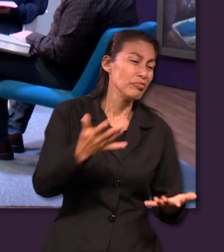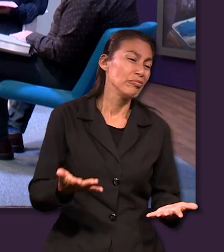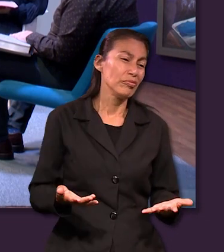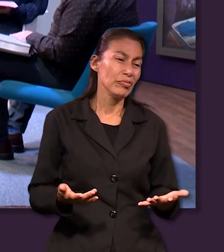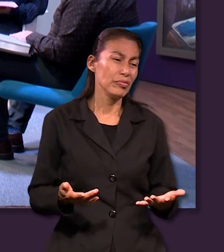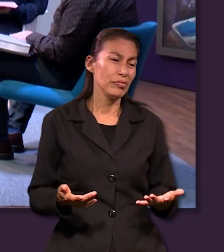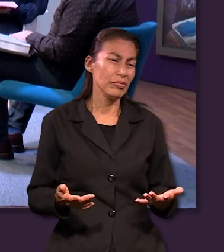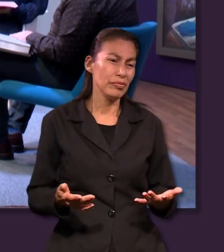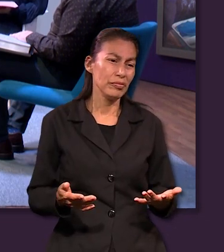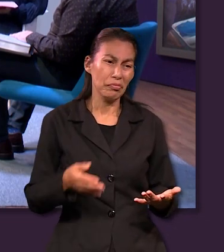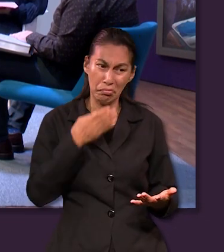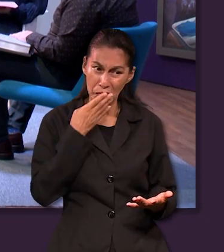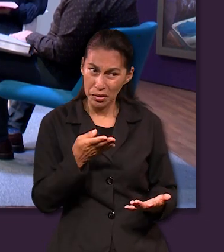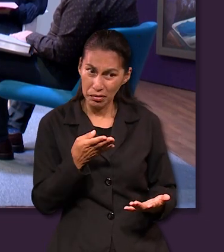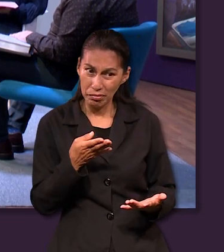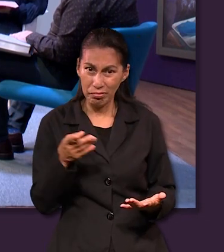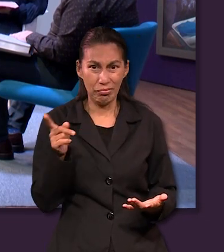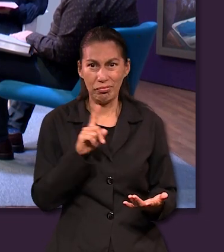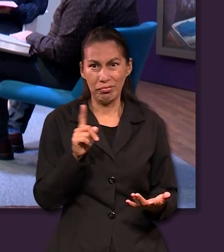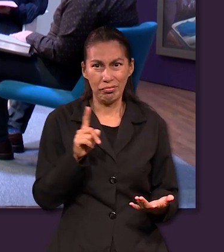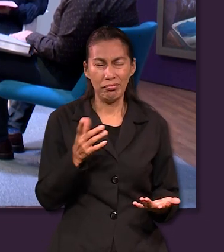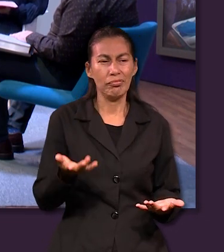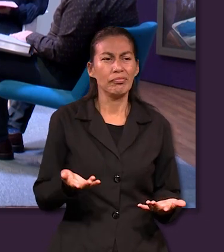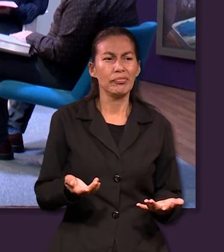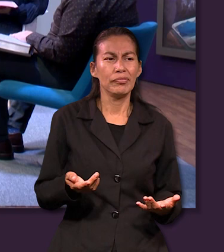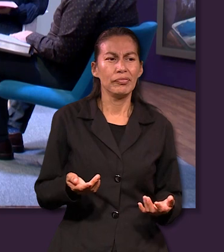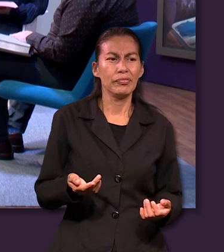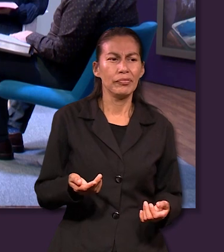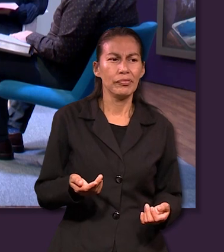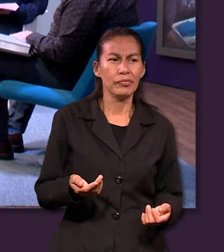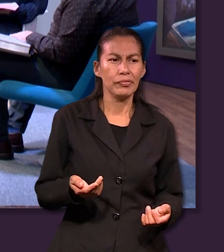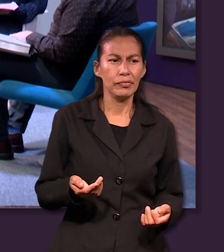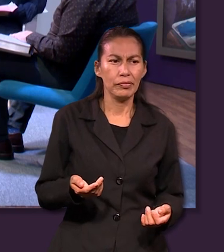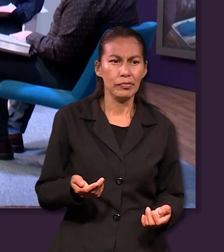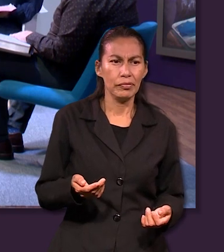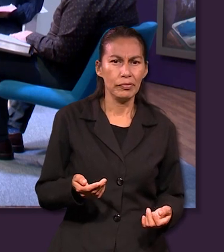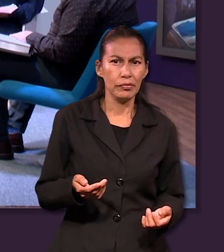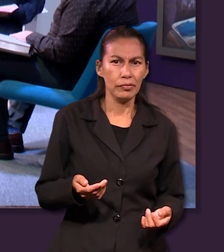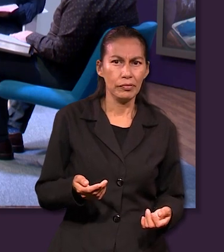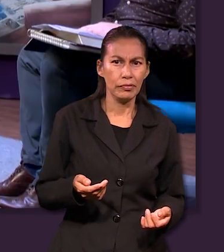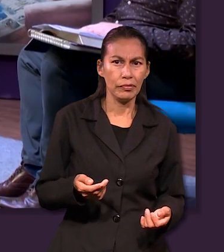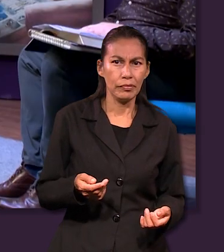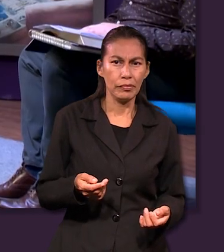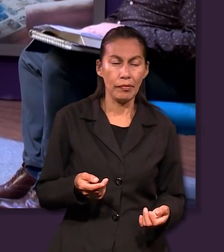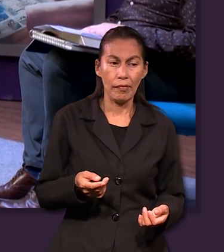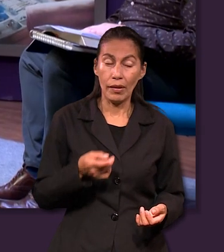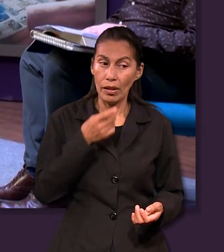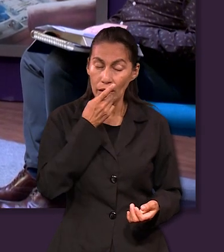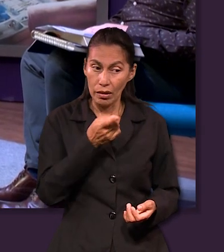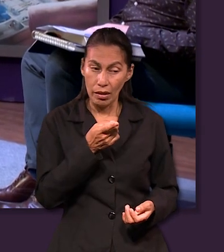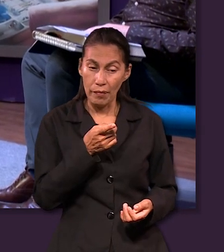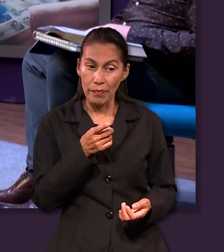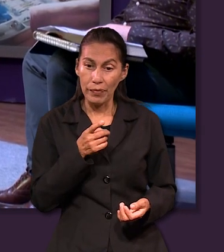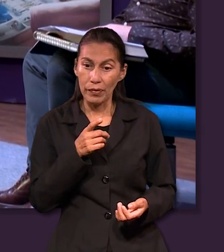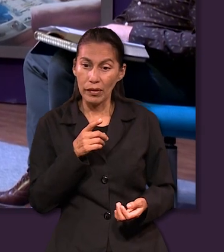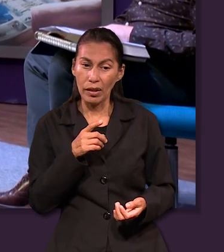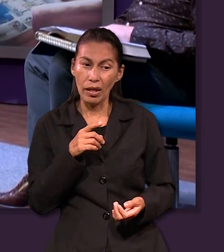su ambiente su entorno no es el óptimo pues hay una frase que siempre he escuchado y es después de la